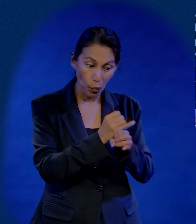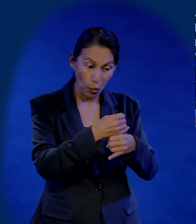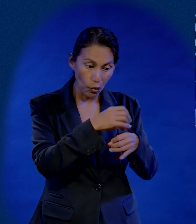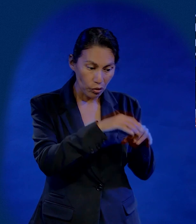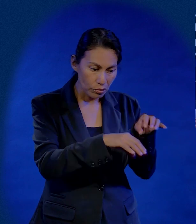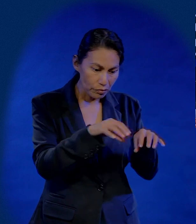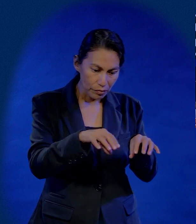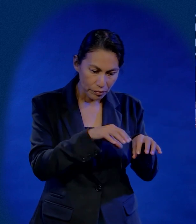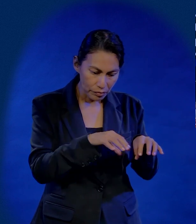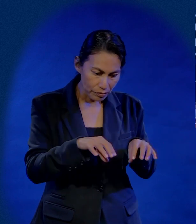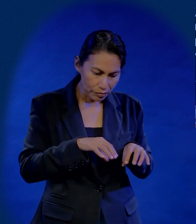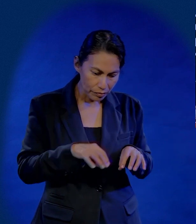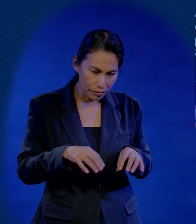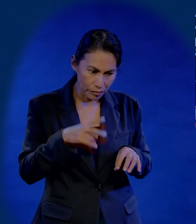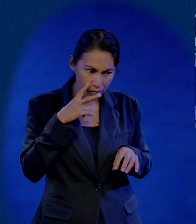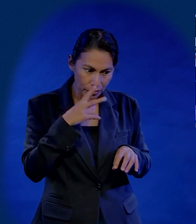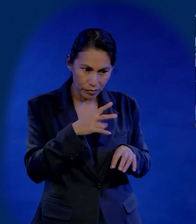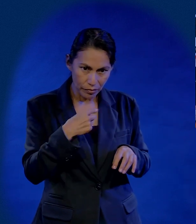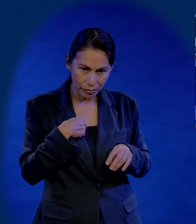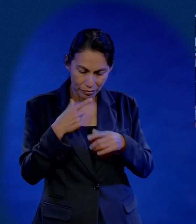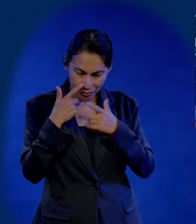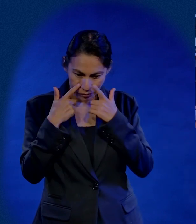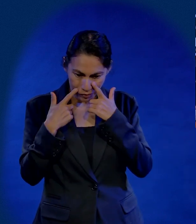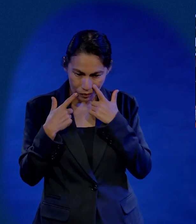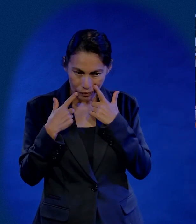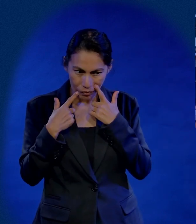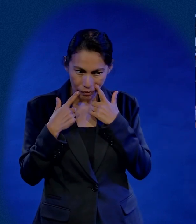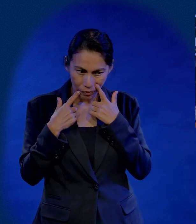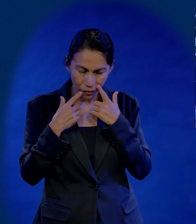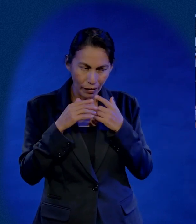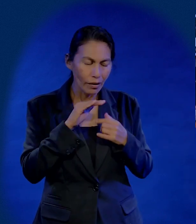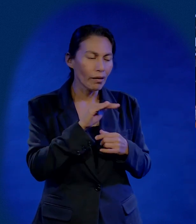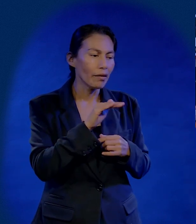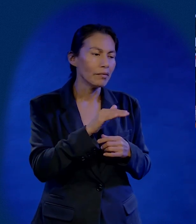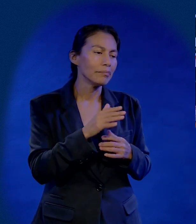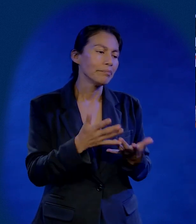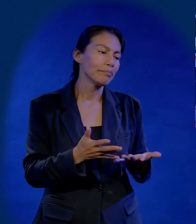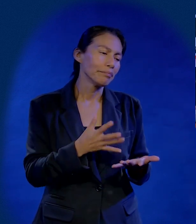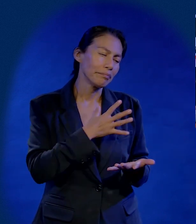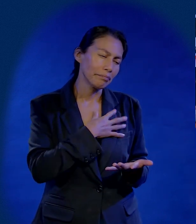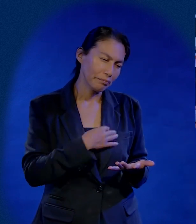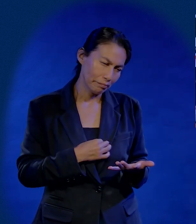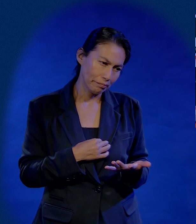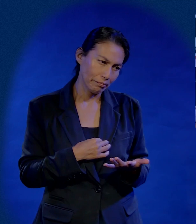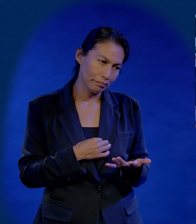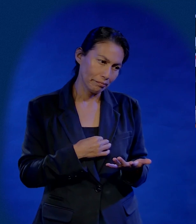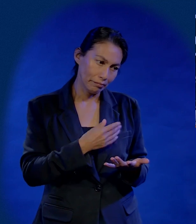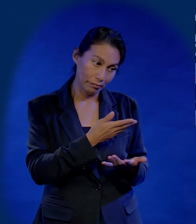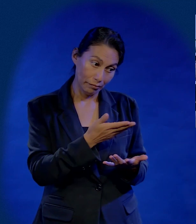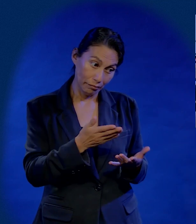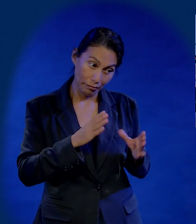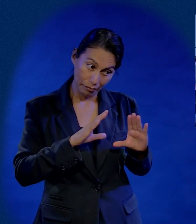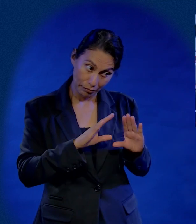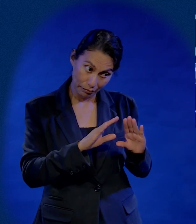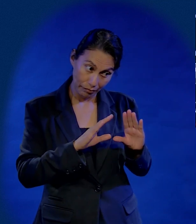Me ayudó. Me acomodó los jugos. Y él notó mis lágrimas en los ojos. Me dice, mi hijo,